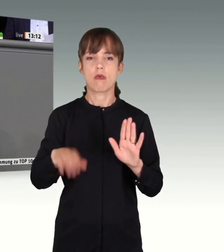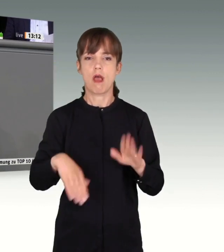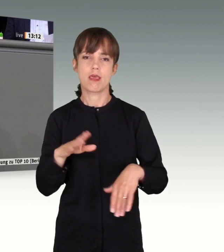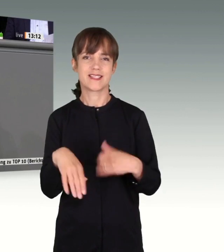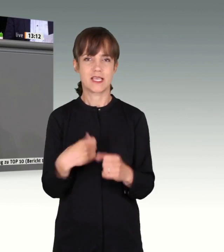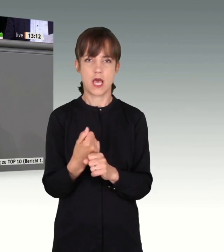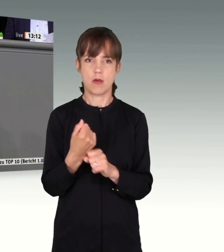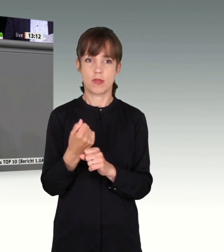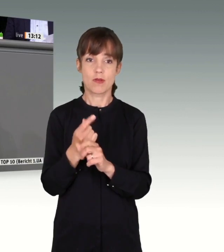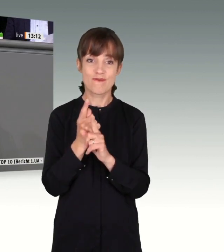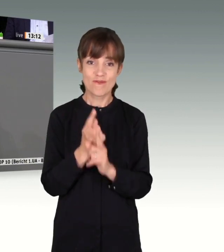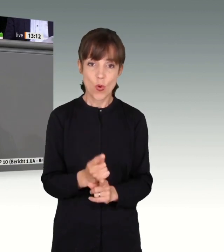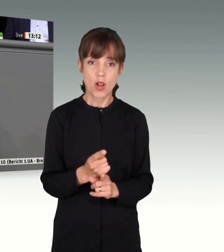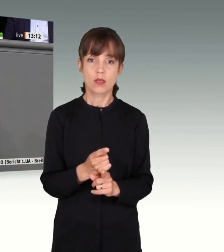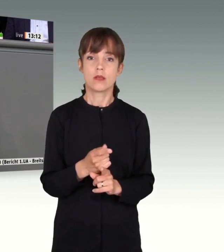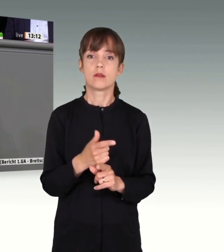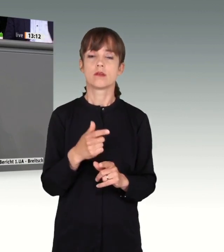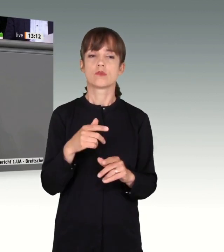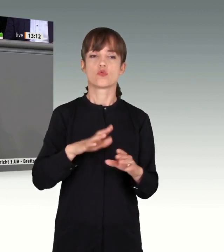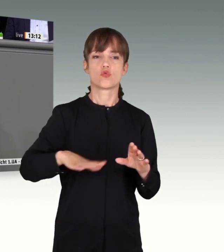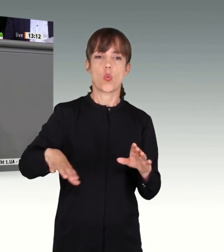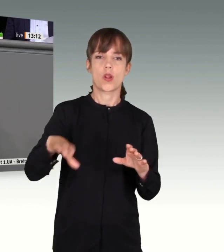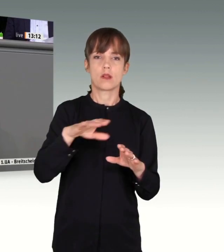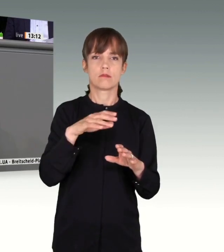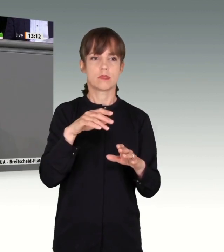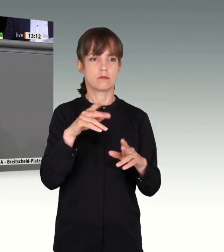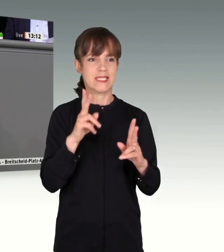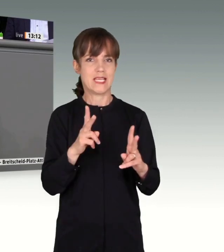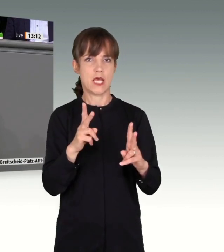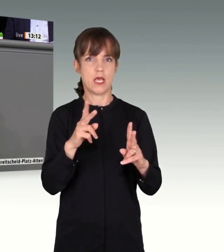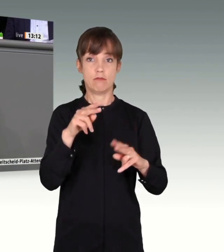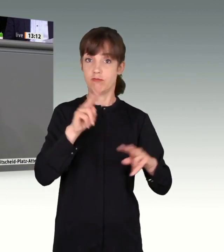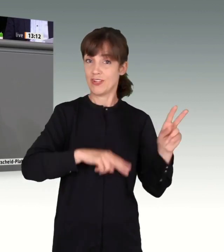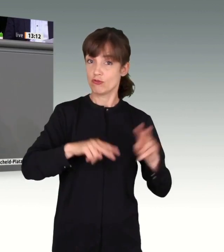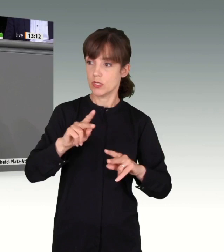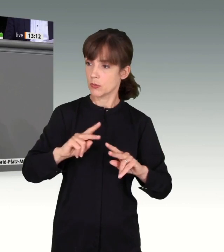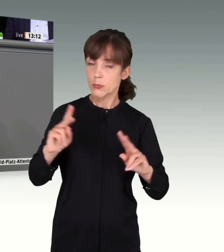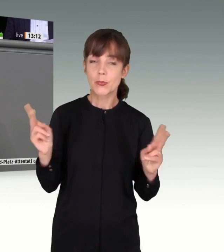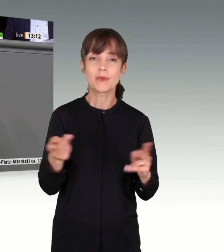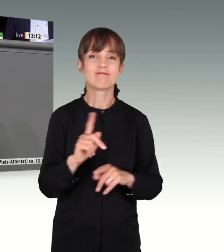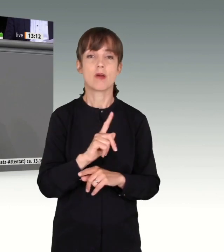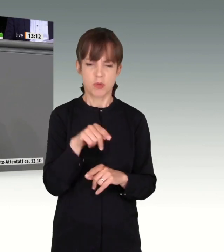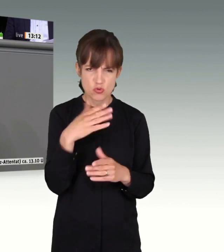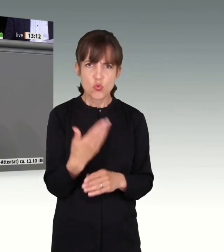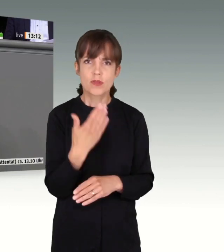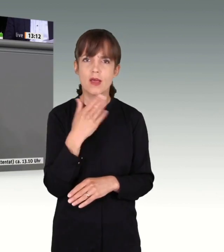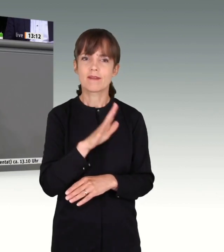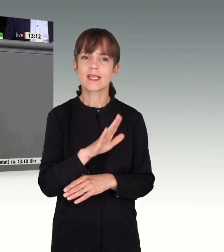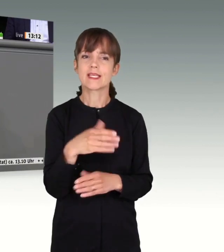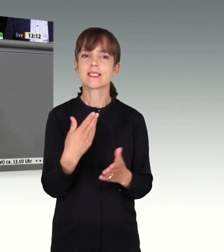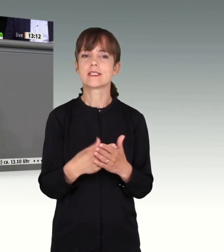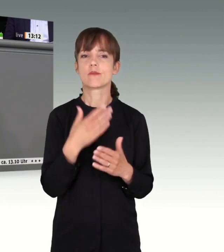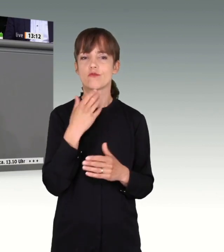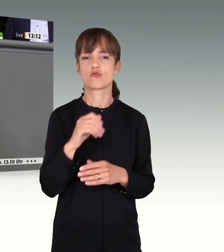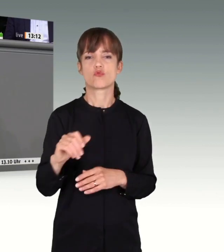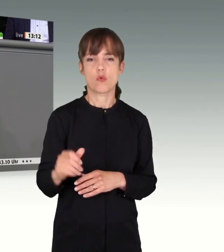kommt es auch zu unterschiedlichen Zonen der Sicherheit in Deutschland, was nicht sein darf. Deshalb möchte ich auch noch mal